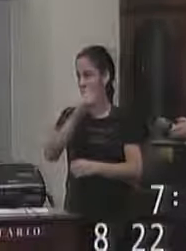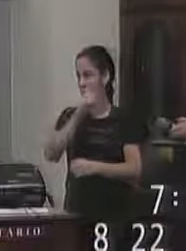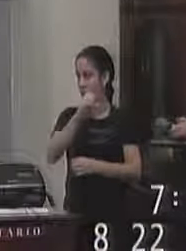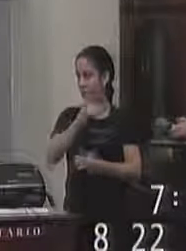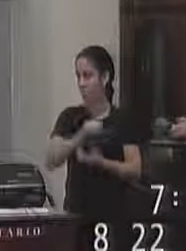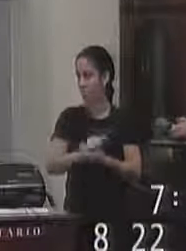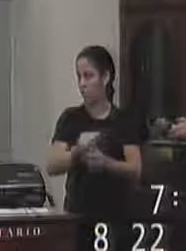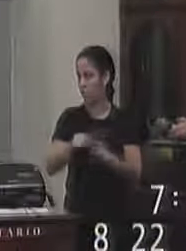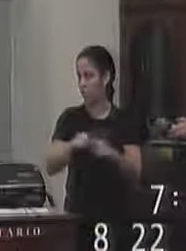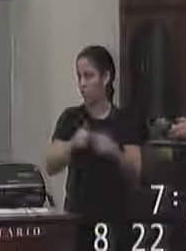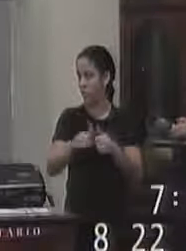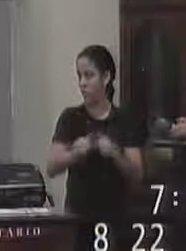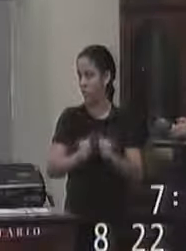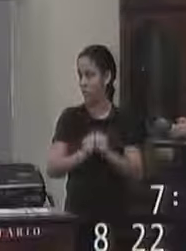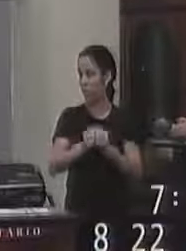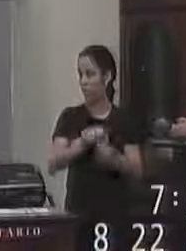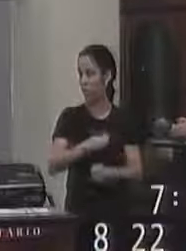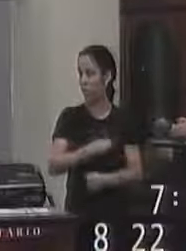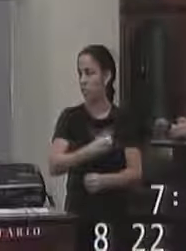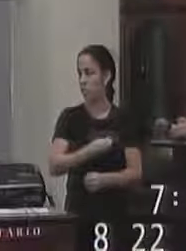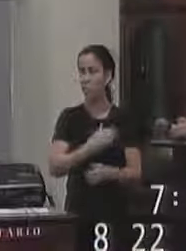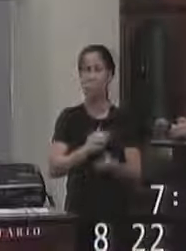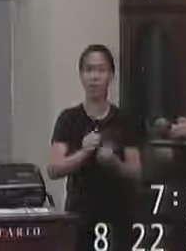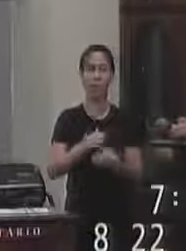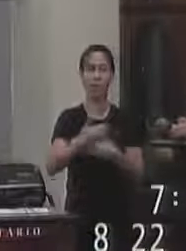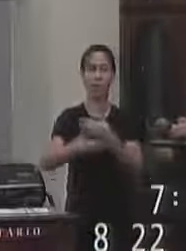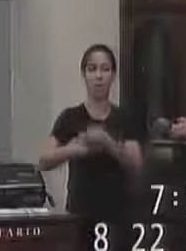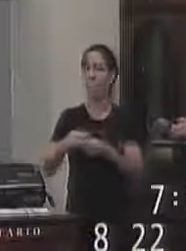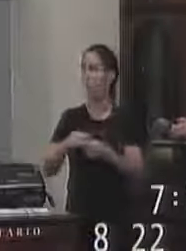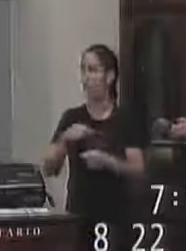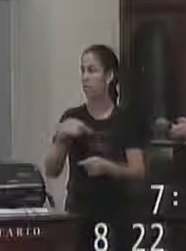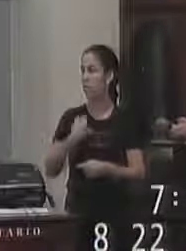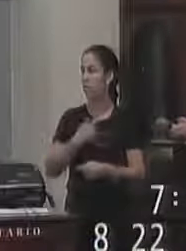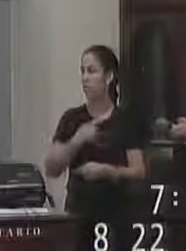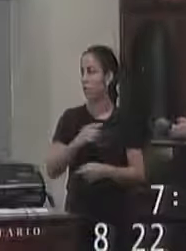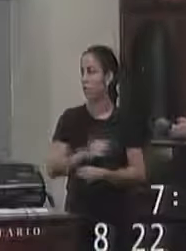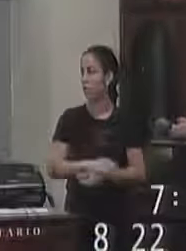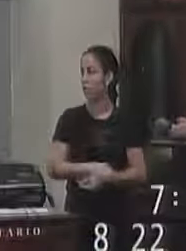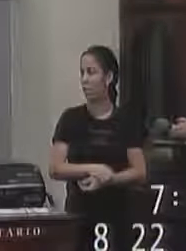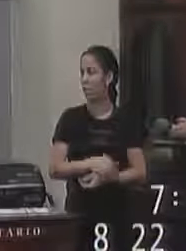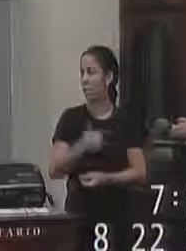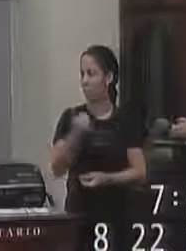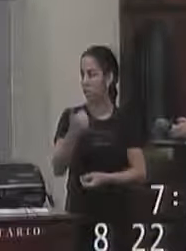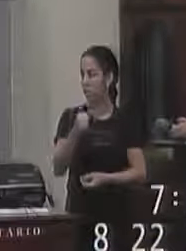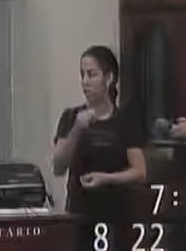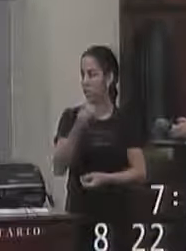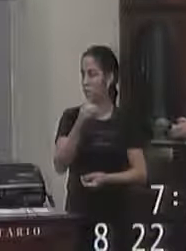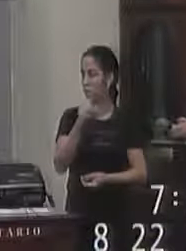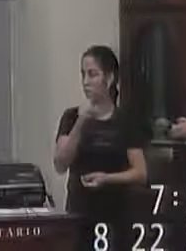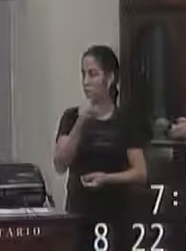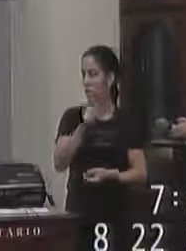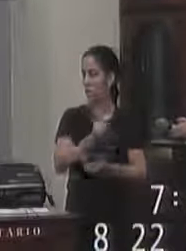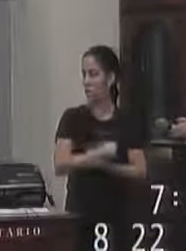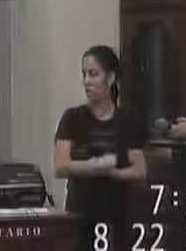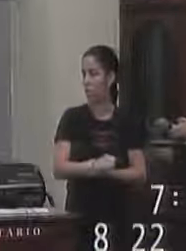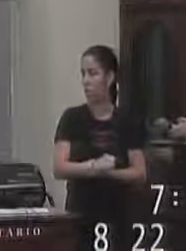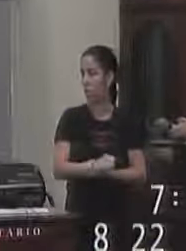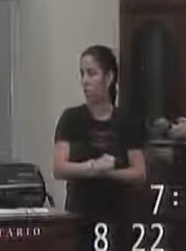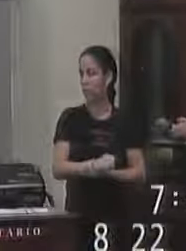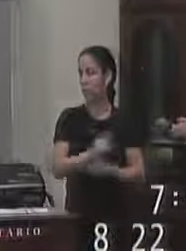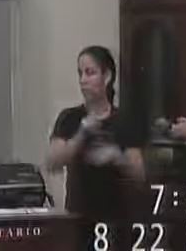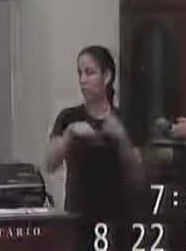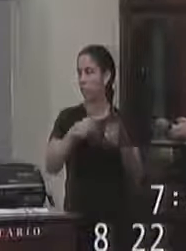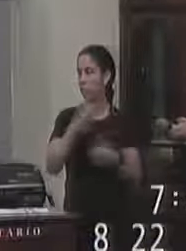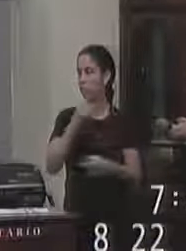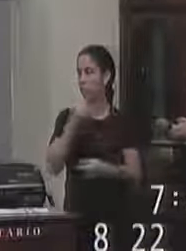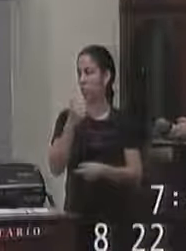tive o prazer também de trabalhar junto da mesma maneira nós depois de 11 dias de serviço depois